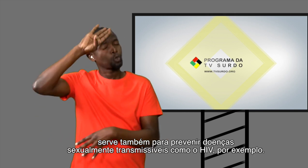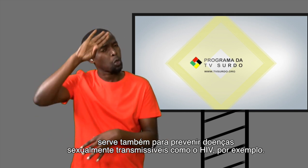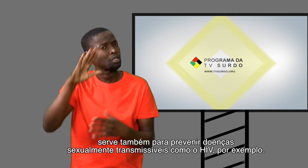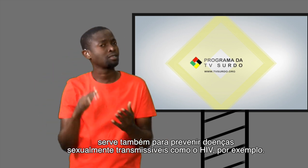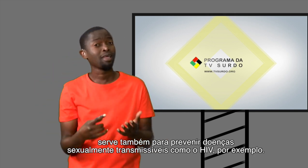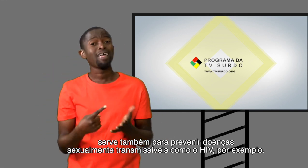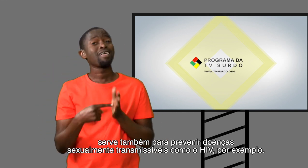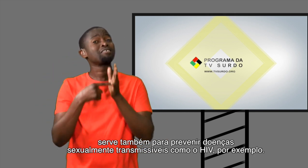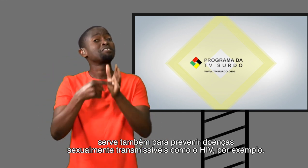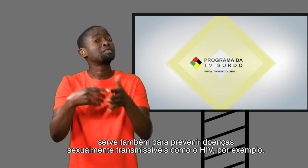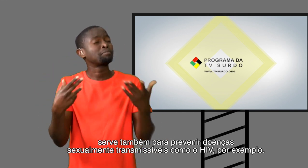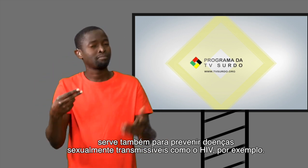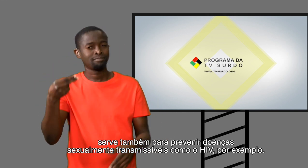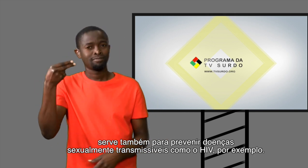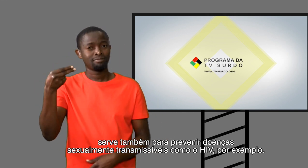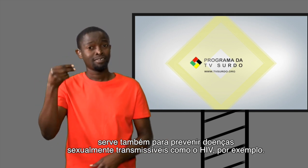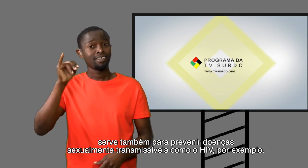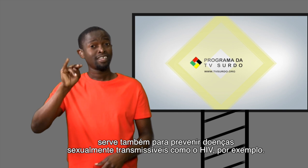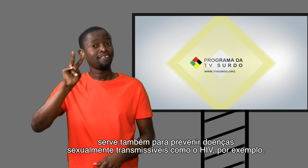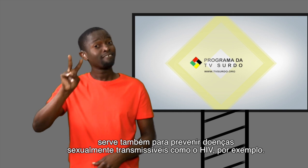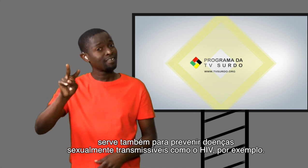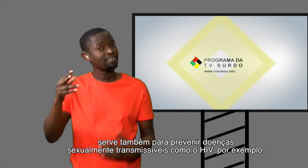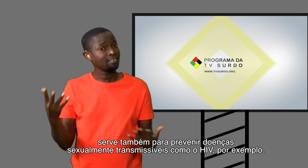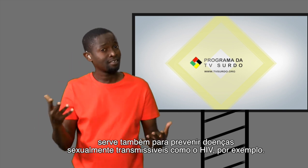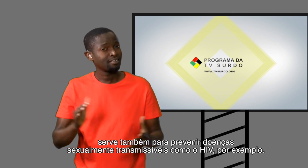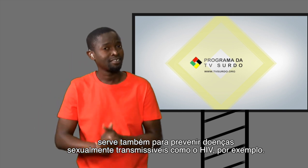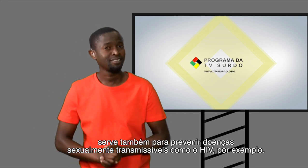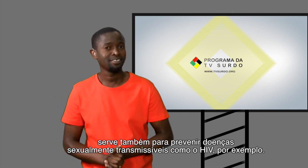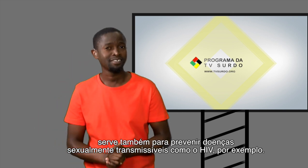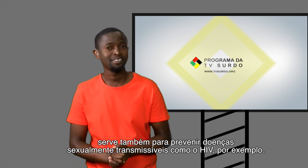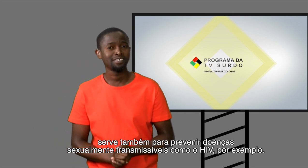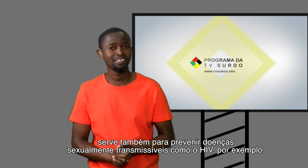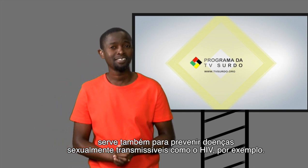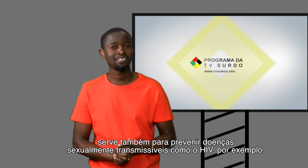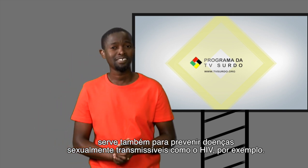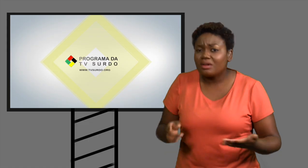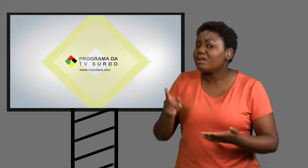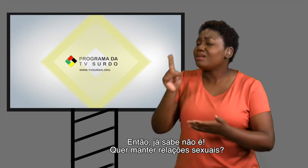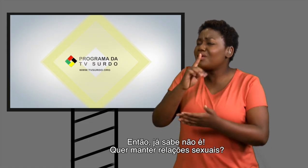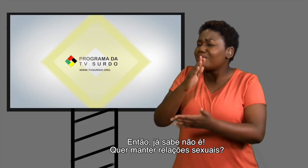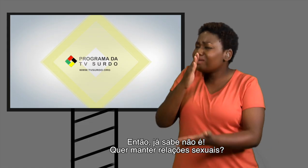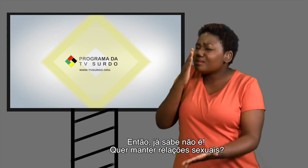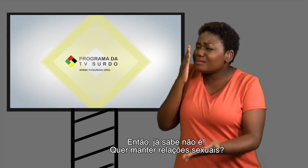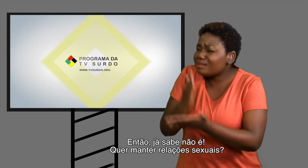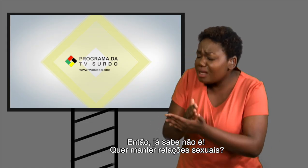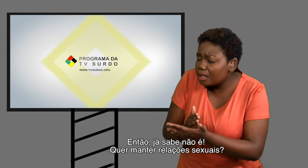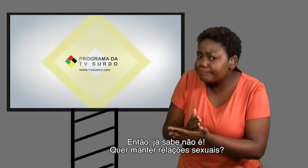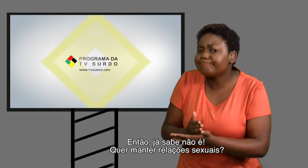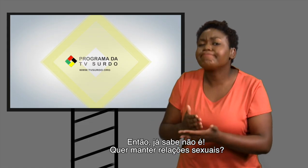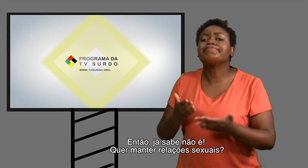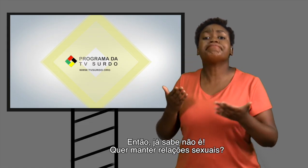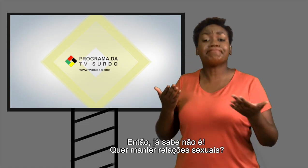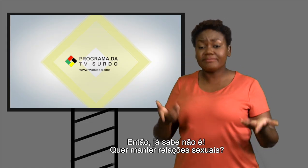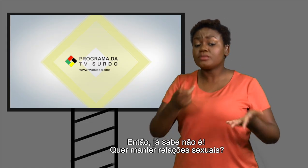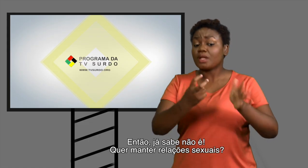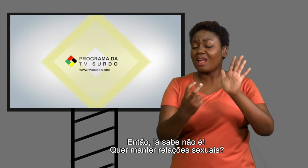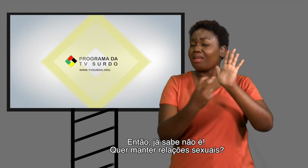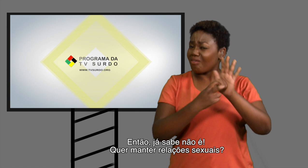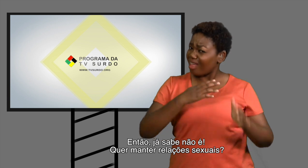doenças sexualmente transmissíveis, como o HIV, por exemplo. Então, já sabe, não é? Quer